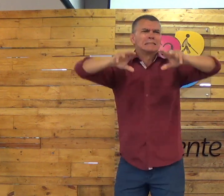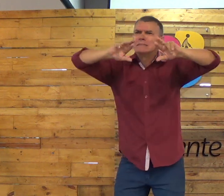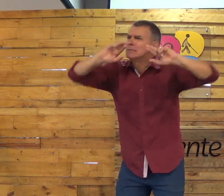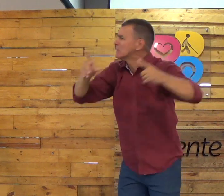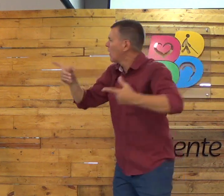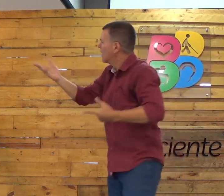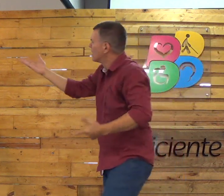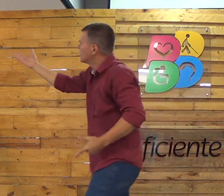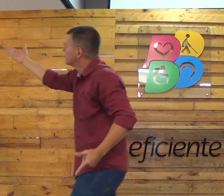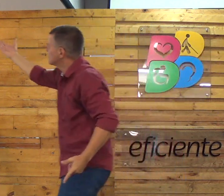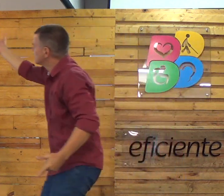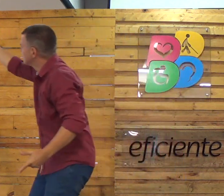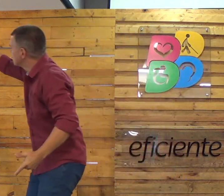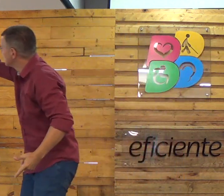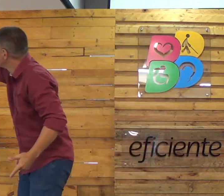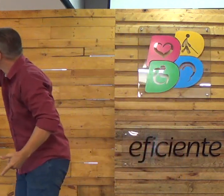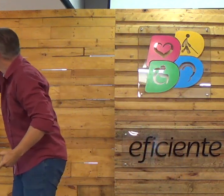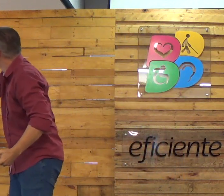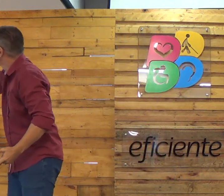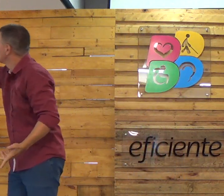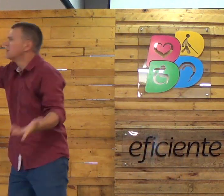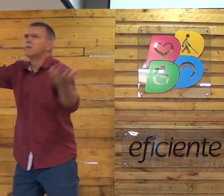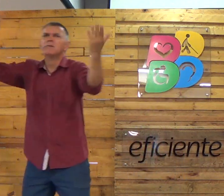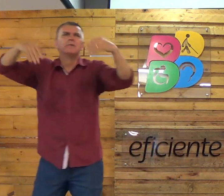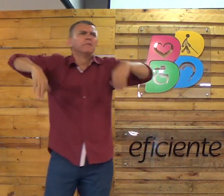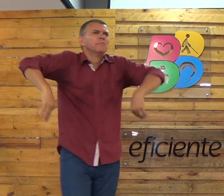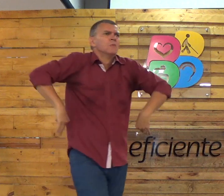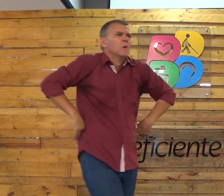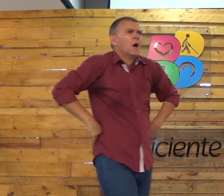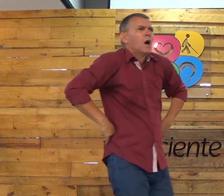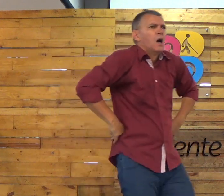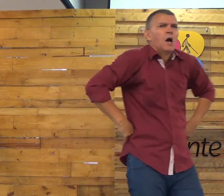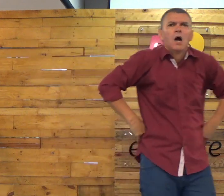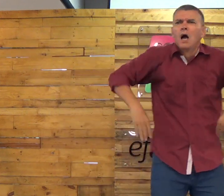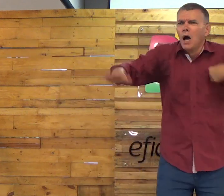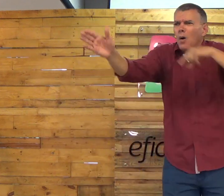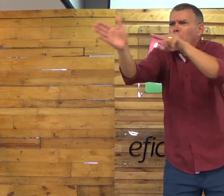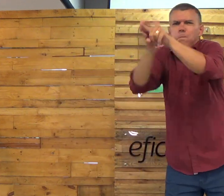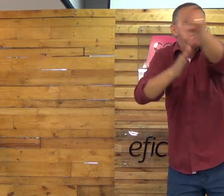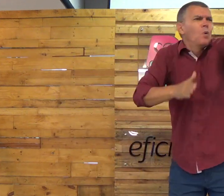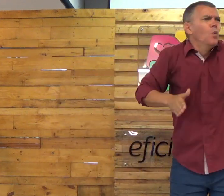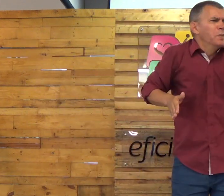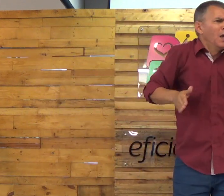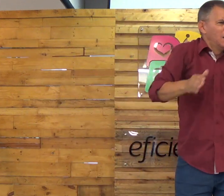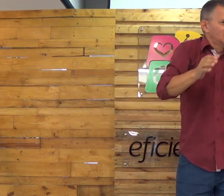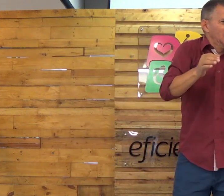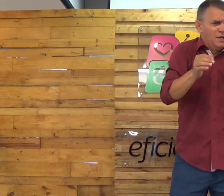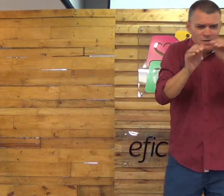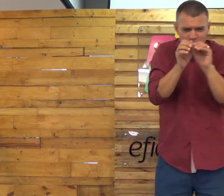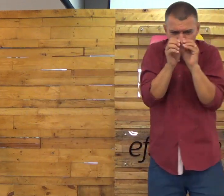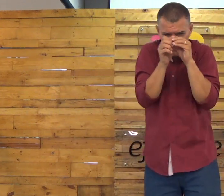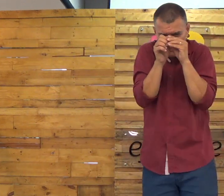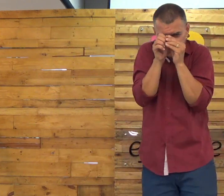as lagartas crescem, né? E você tá com borboletas, que coisa bonita. Aí eu pergunto pra vocês,